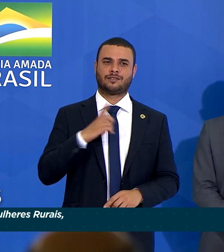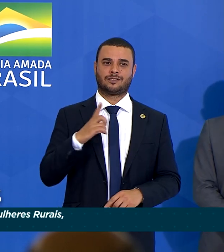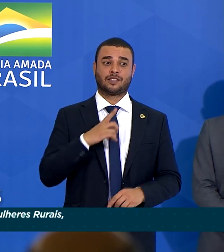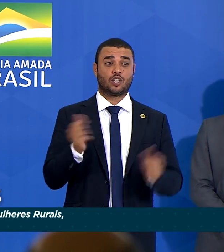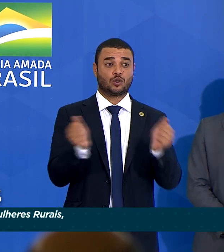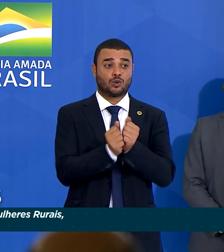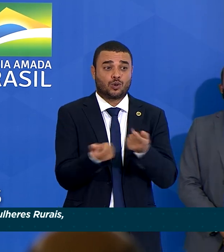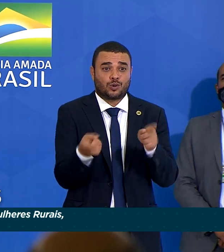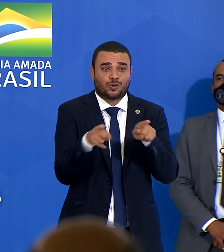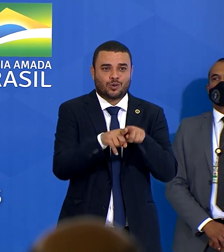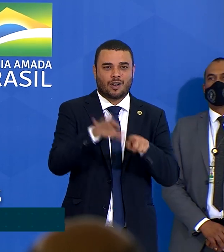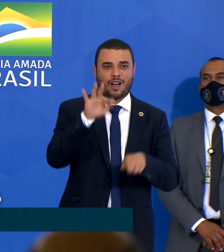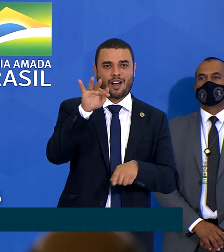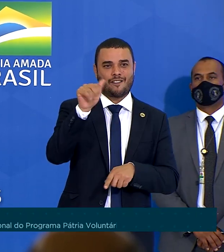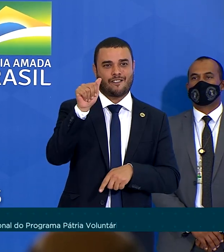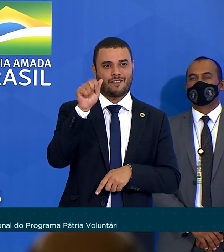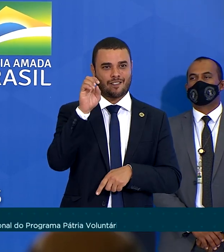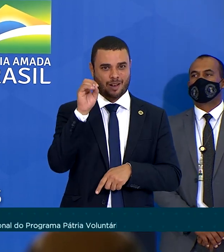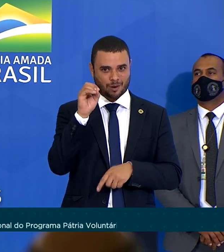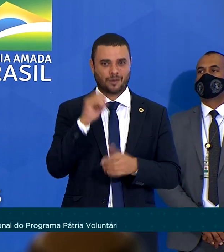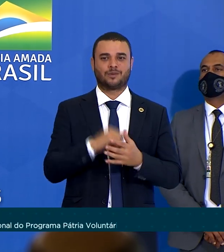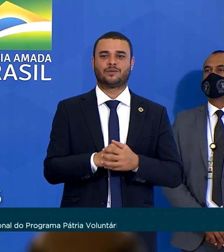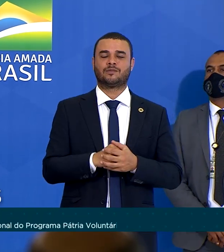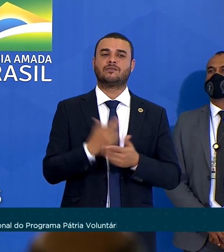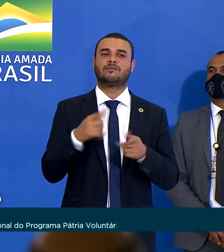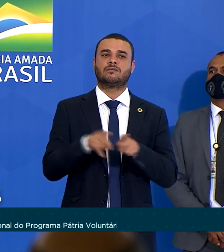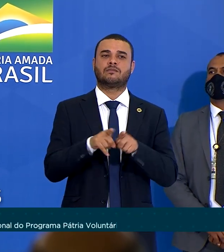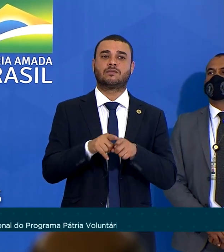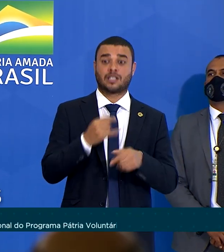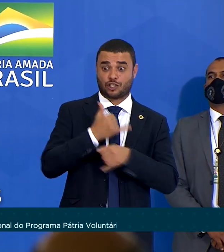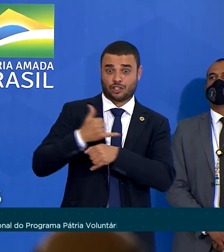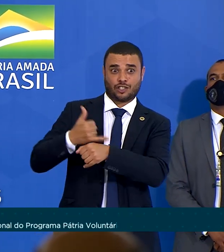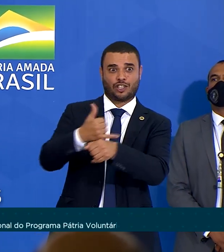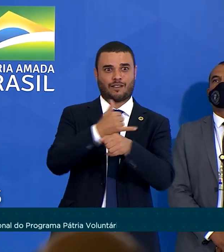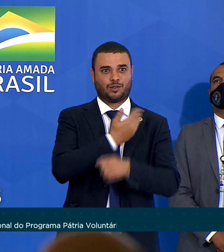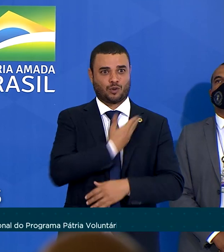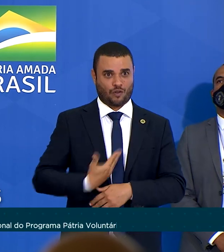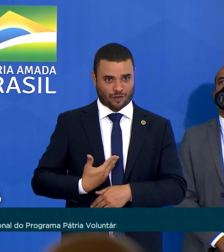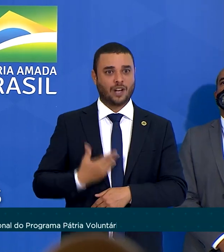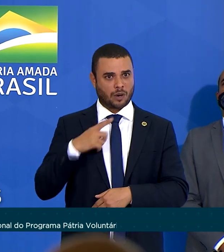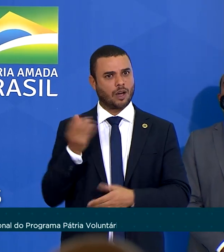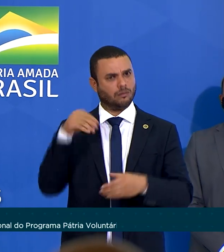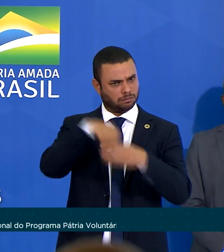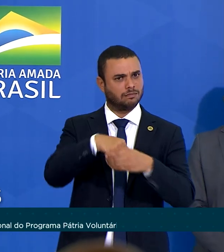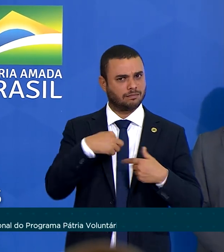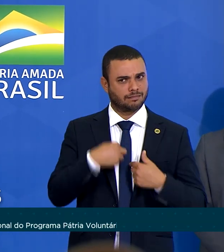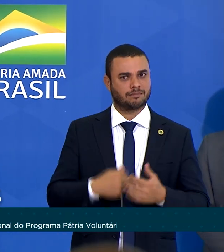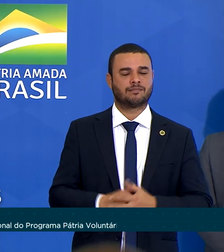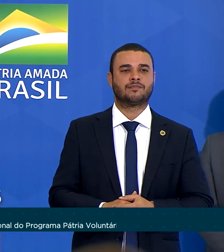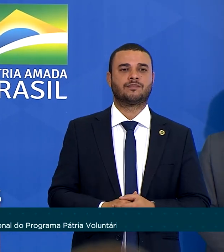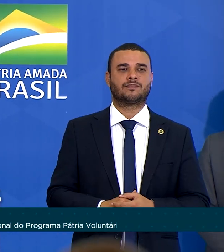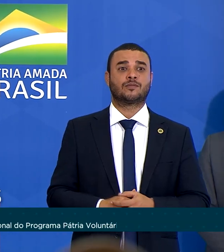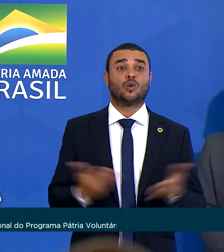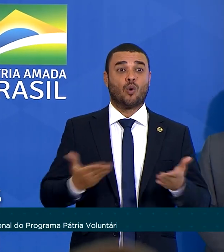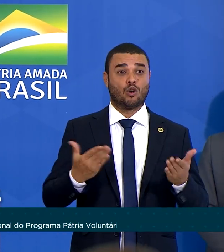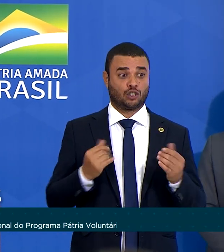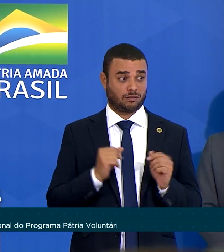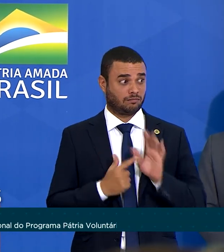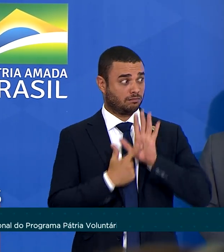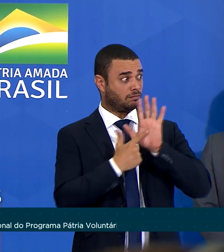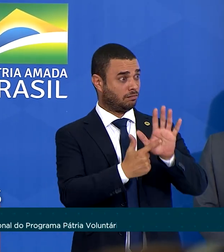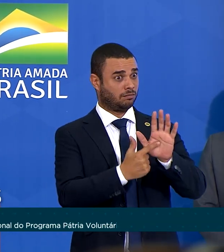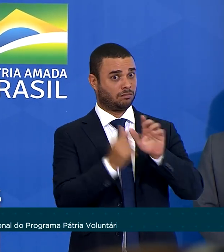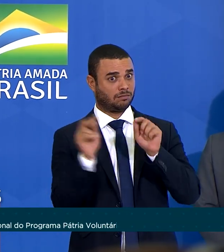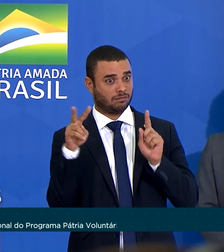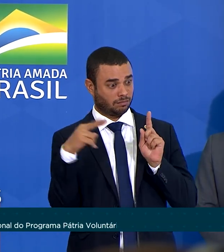Aliança de Cônjuges de Chefes de Governo, da qual faço parte. Hoje estamos aqui para dar visibilidade ao trabalho da